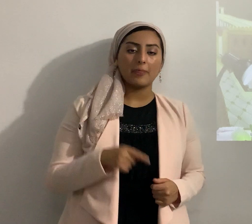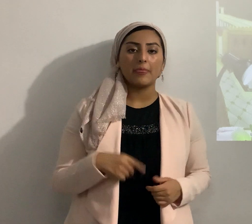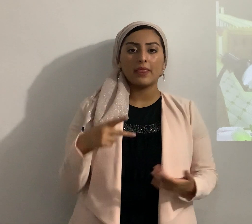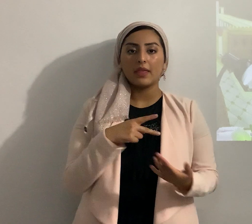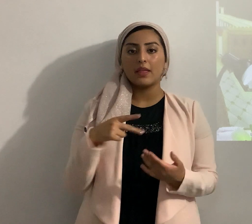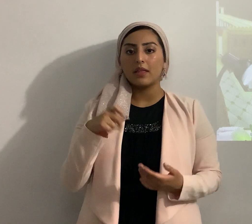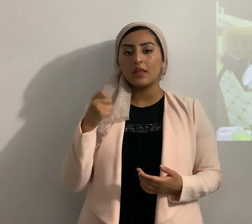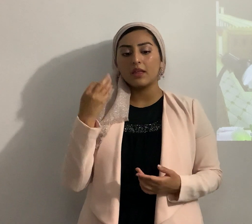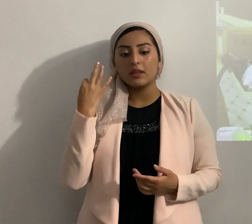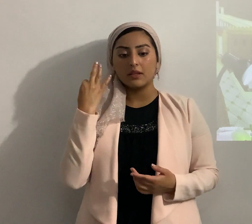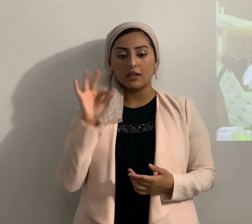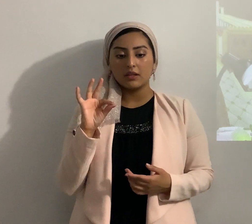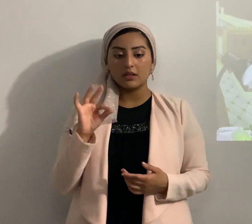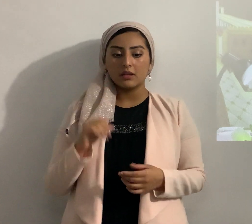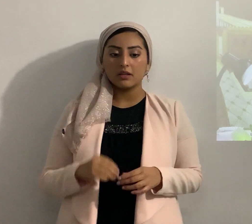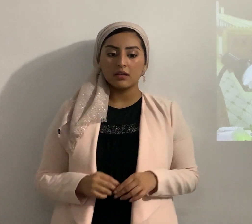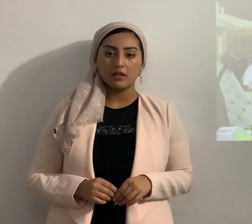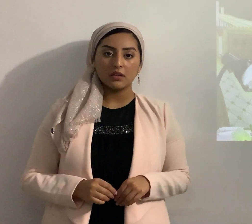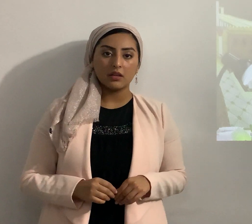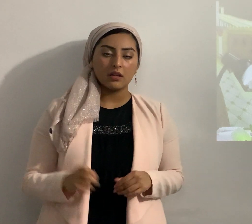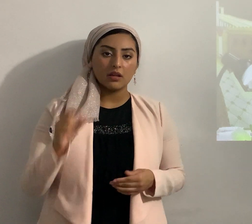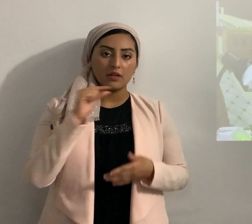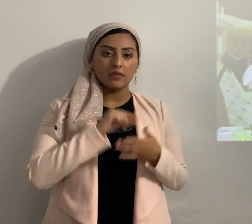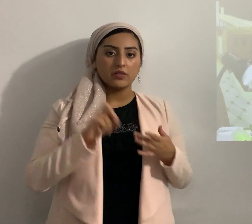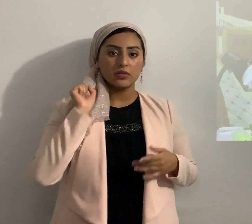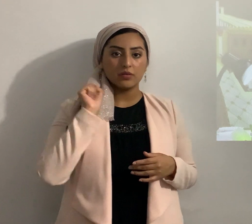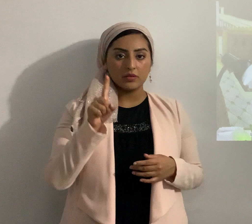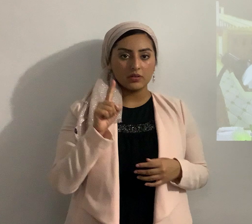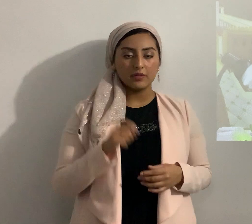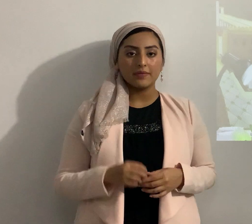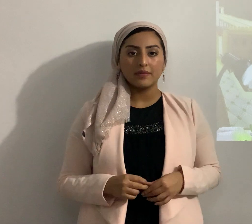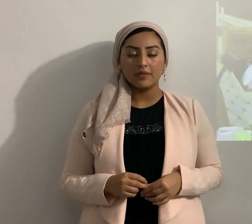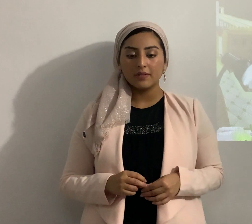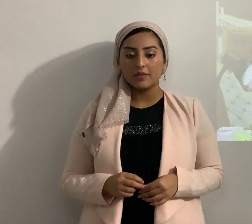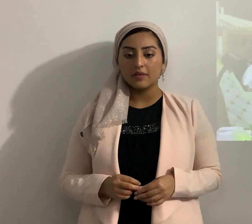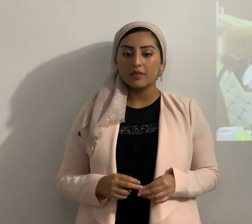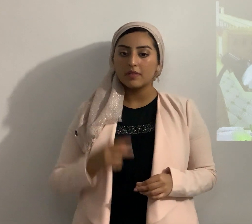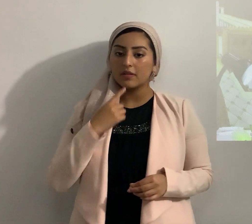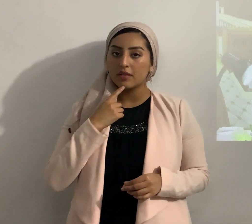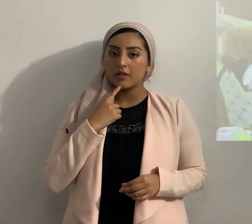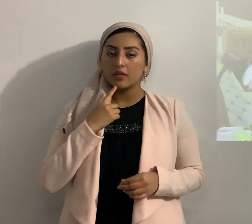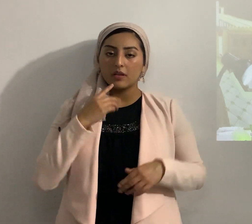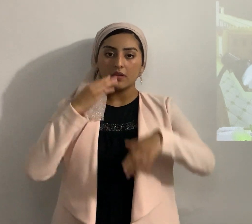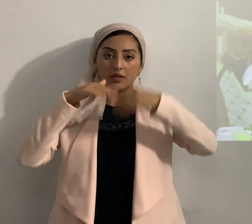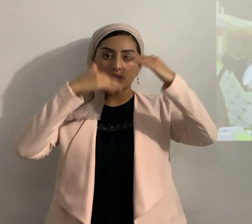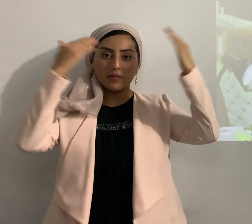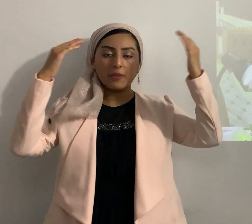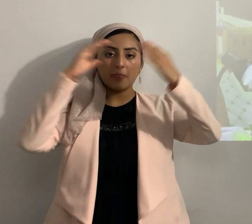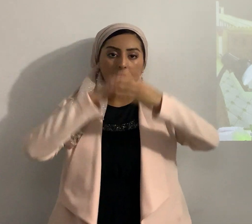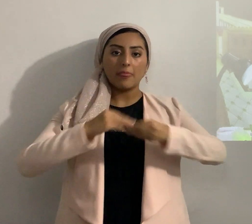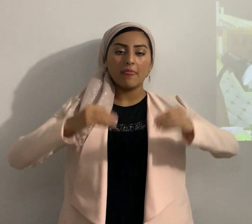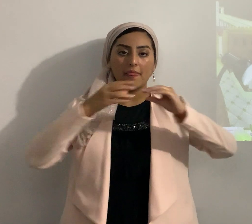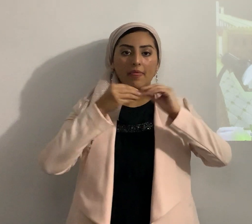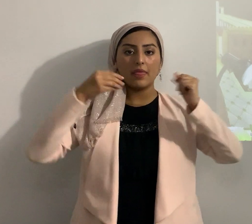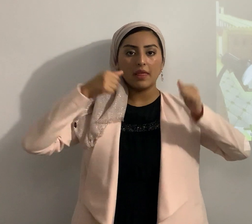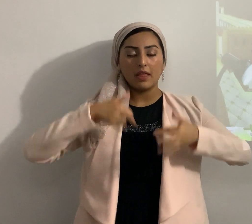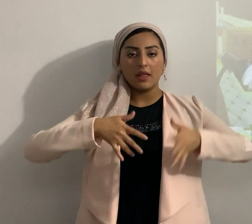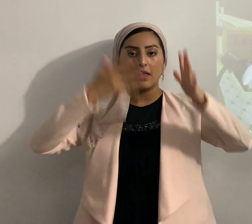19 verso 1 dice así los cielos cuentan la gloria el esplendor de Yahweh